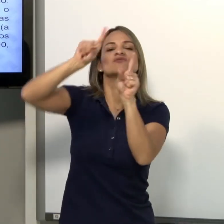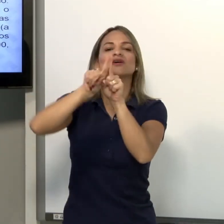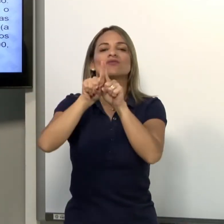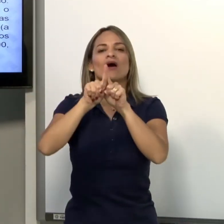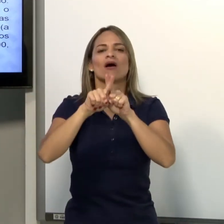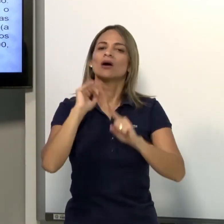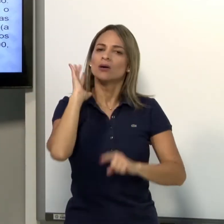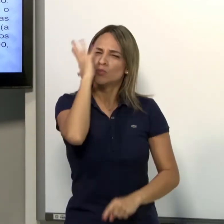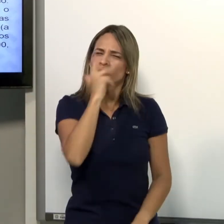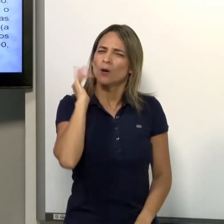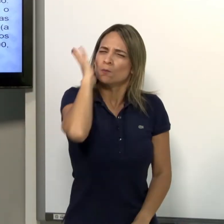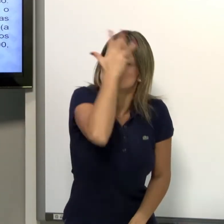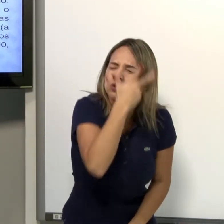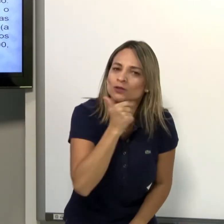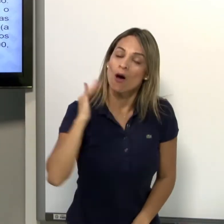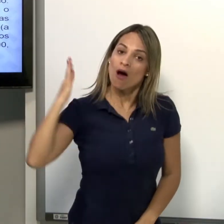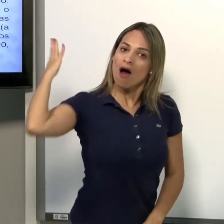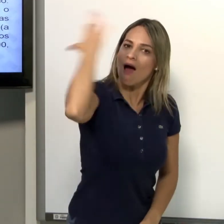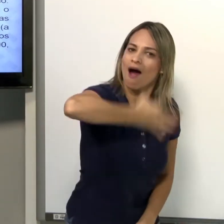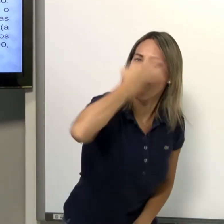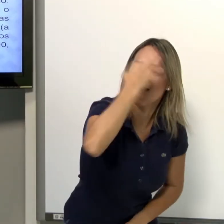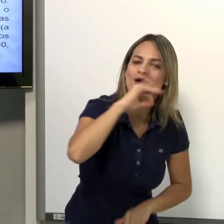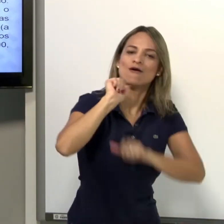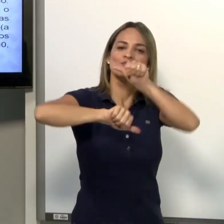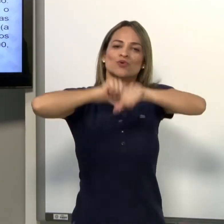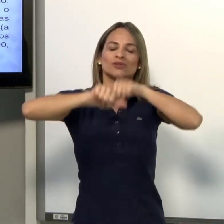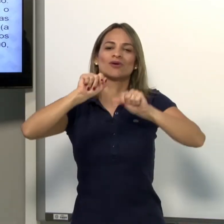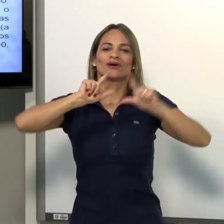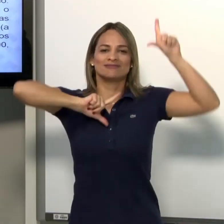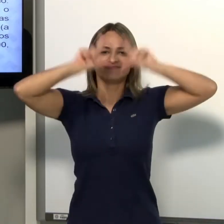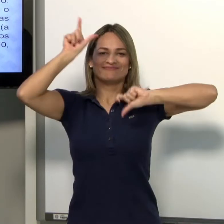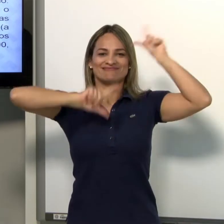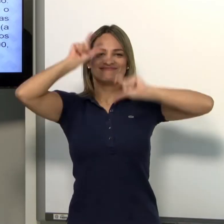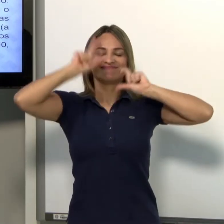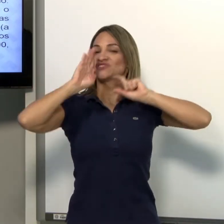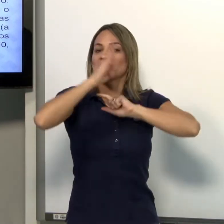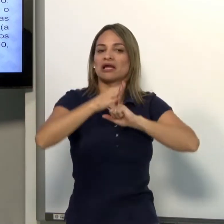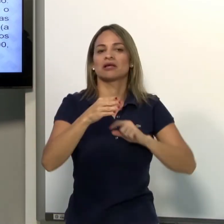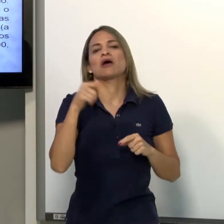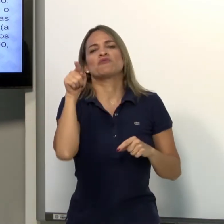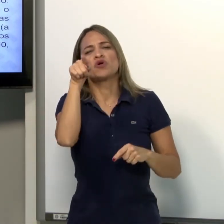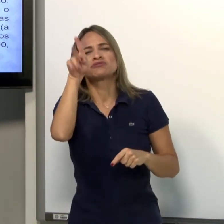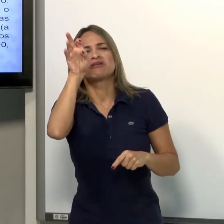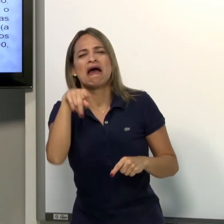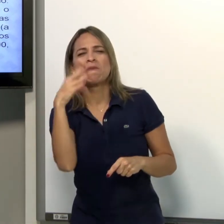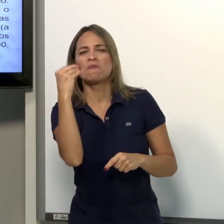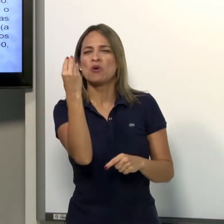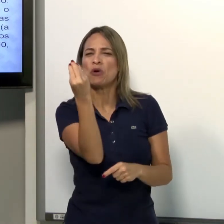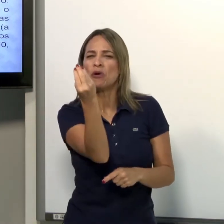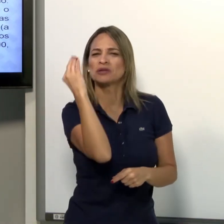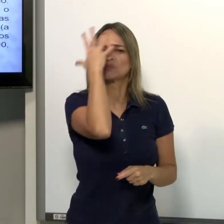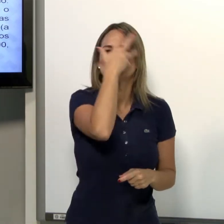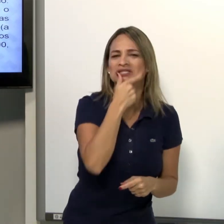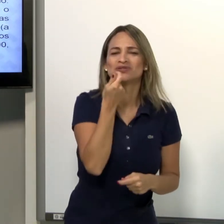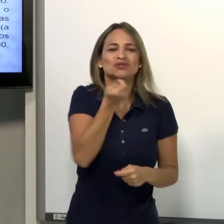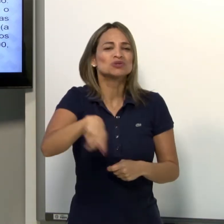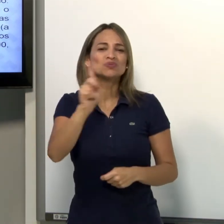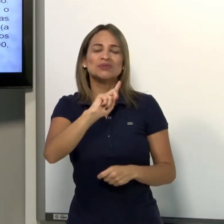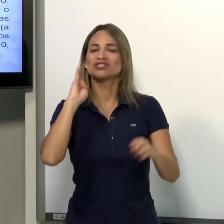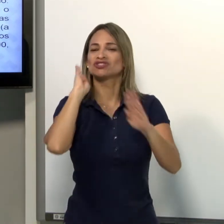Também, por exemplo, é bonito, é muito bonito, é lindo. Então, a expressão vai ajudar. Então, não precisa